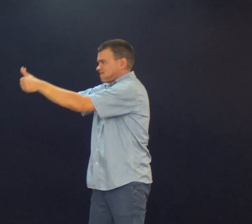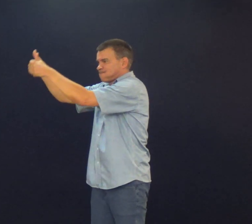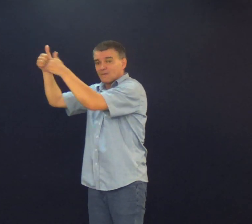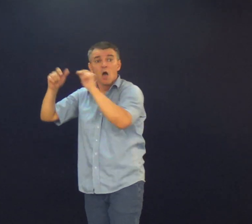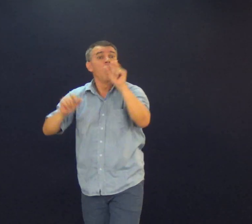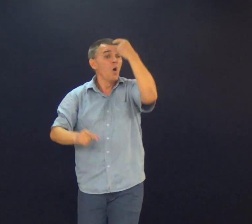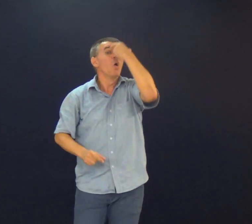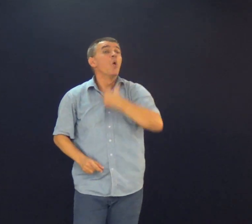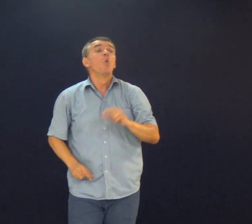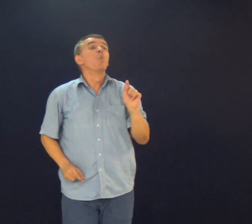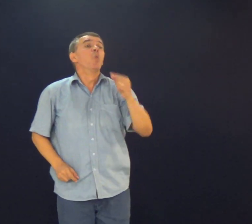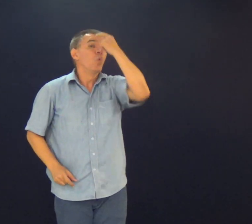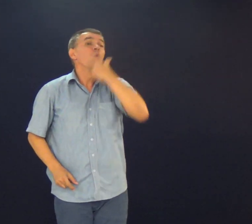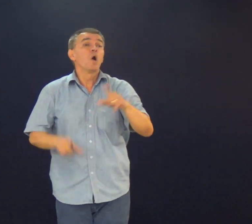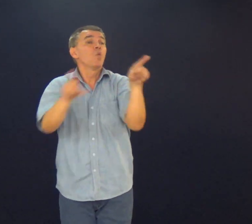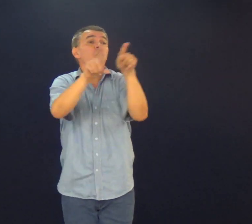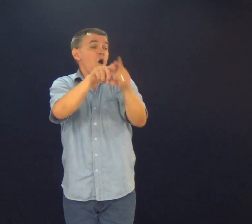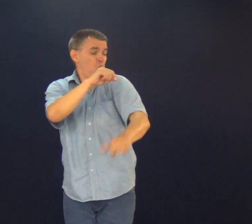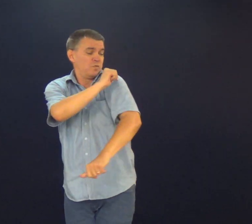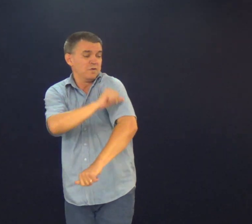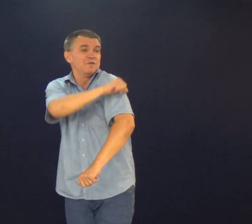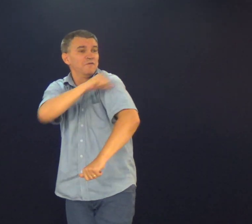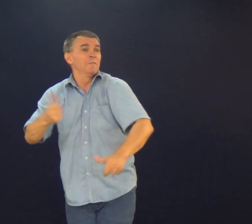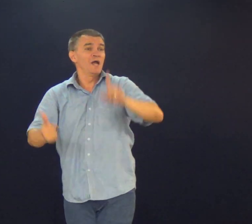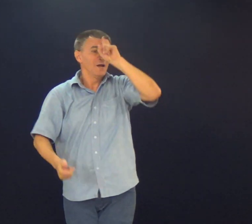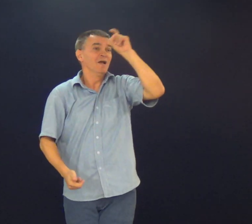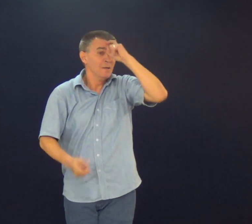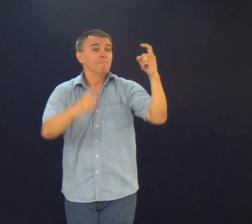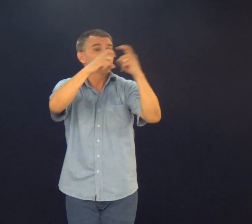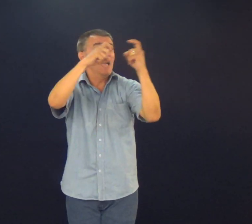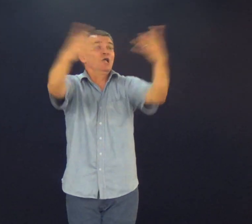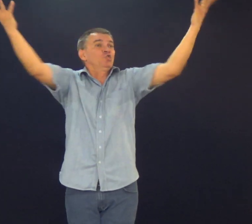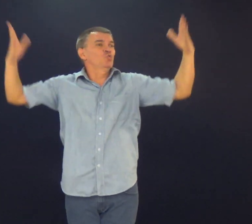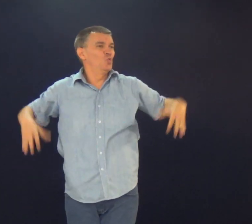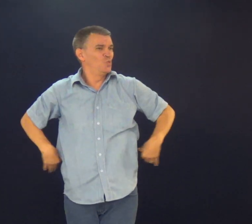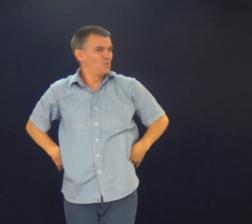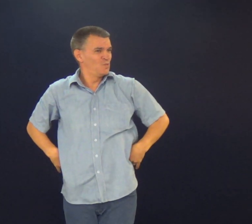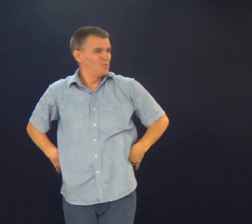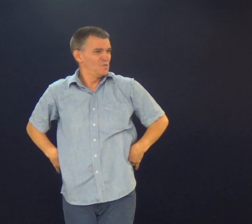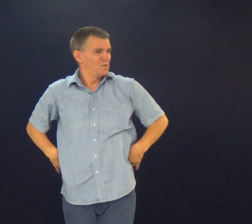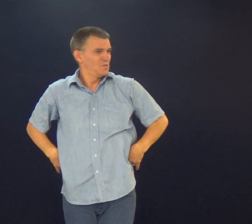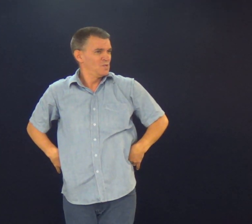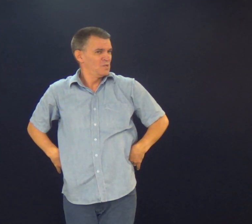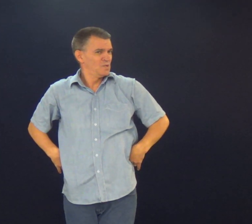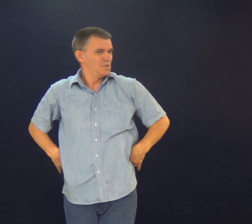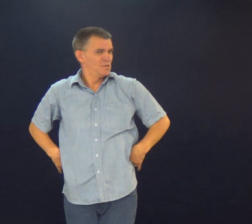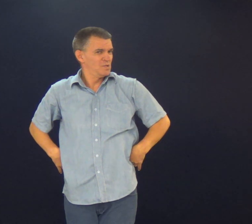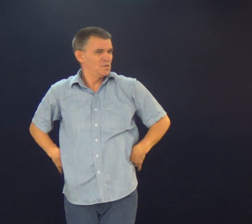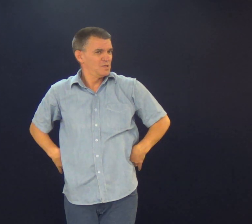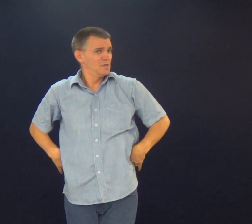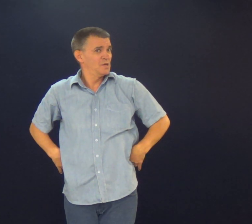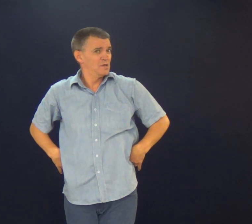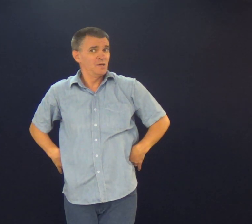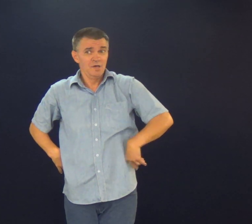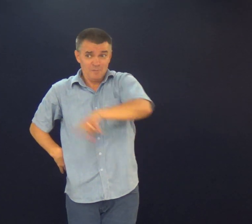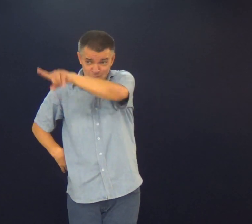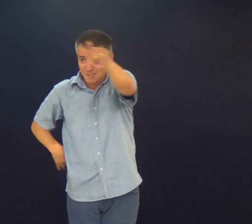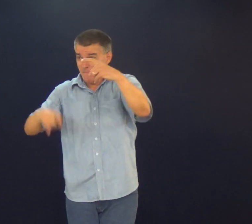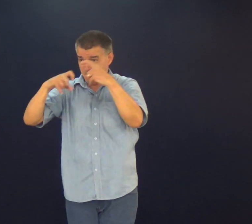Pra que essa pessoa Seja justificada Também Sabe? Que nós somos Enfermeiros também Aqui na Terra A gente